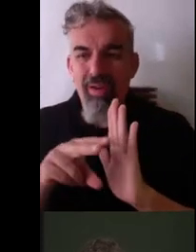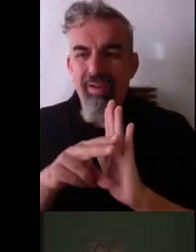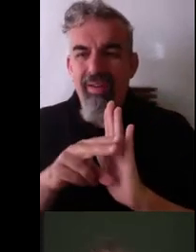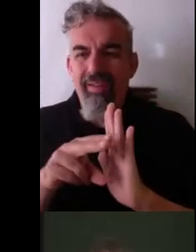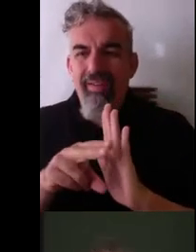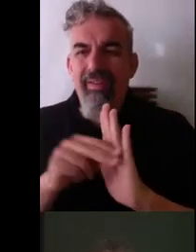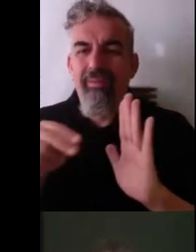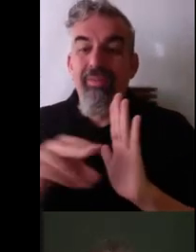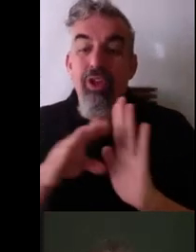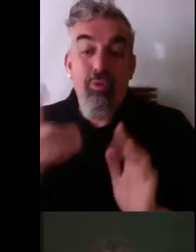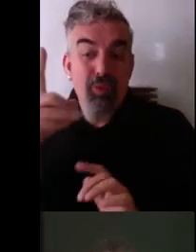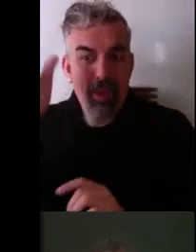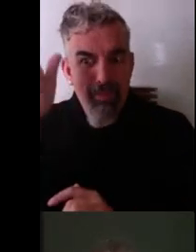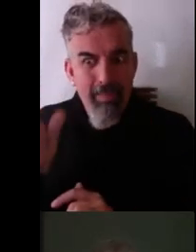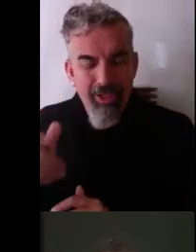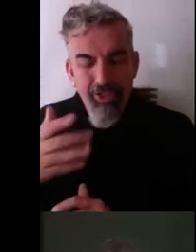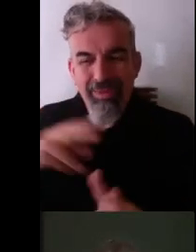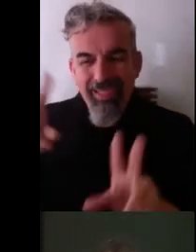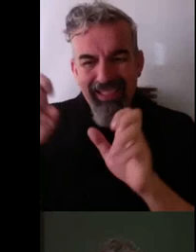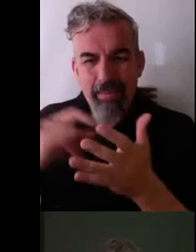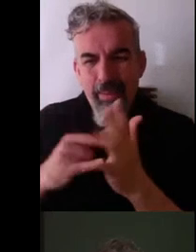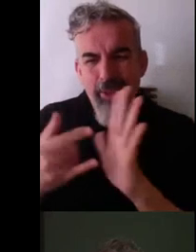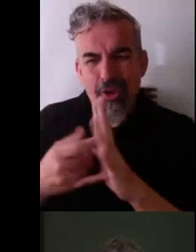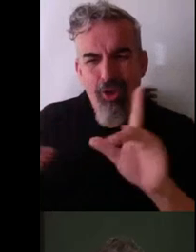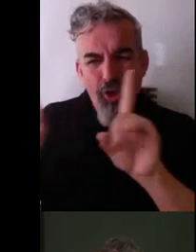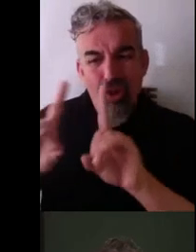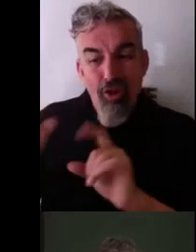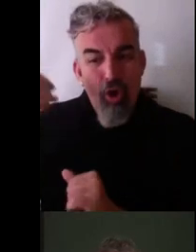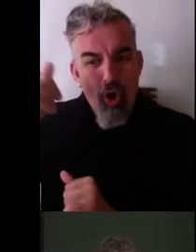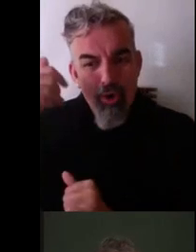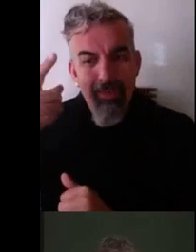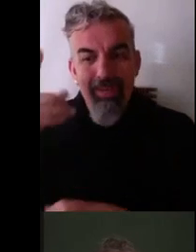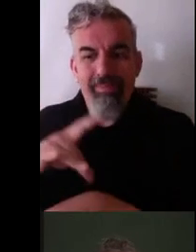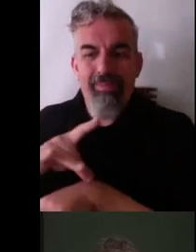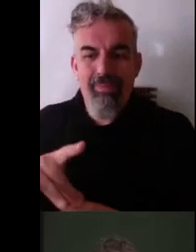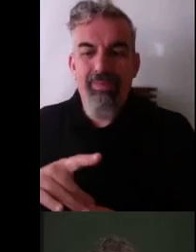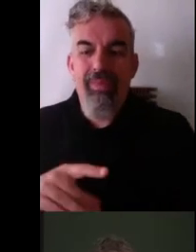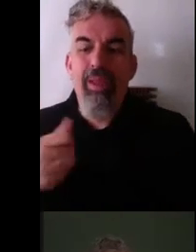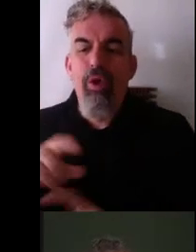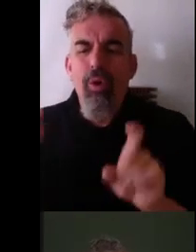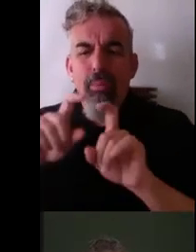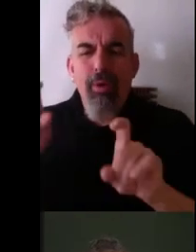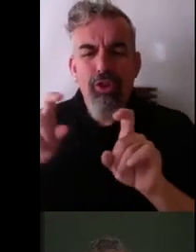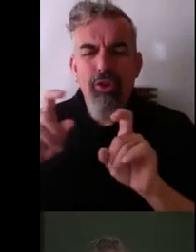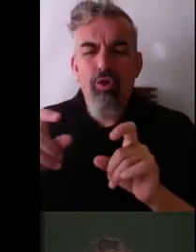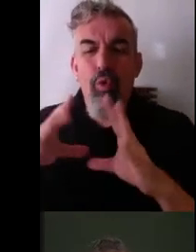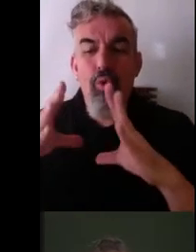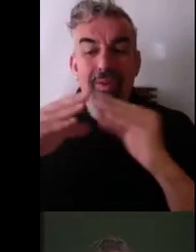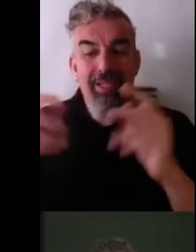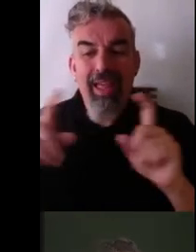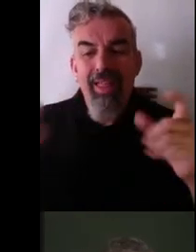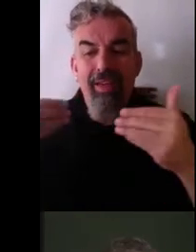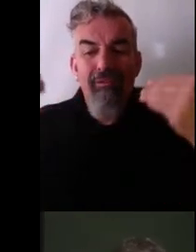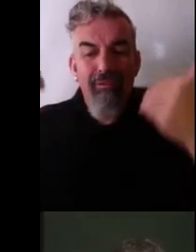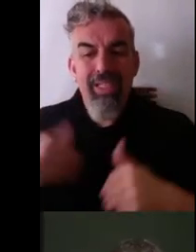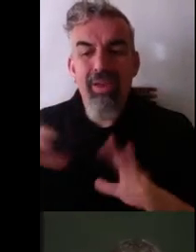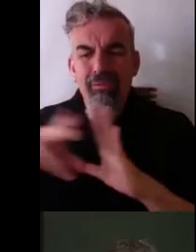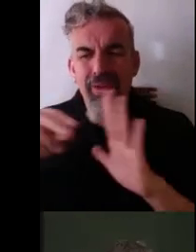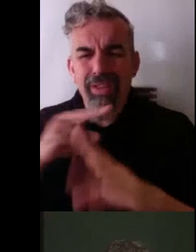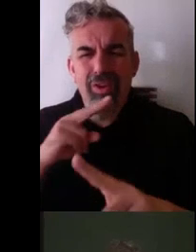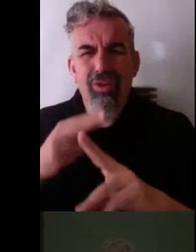mis gurús en temas de metodologías docentes que es Eric Masur un profesor de Harvard de física y que tiene un vídeo que se llama